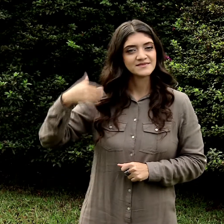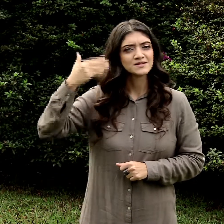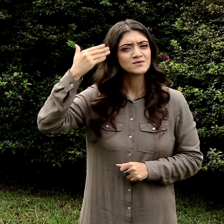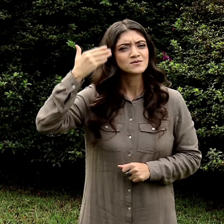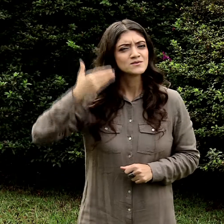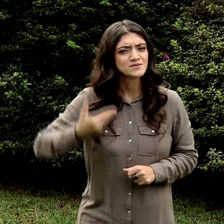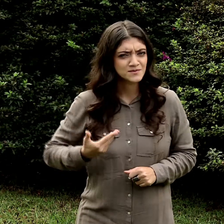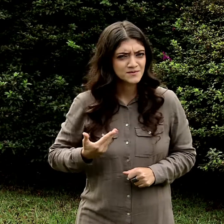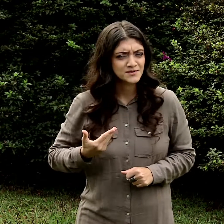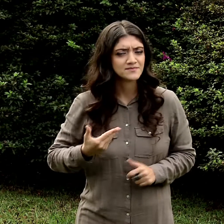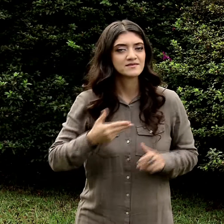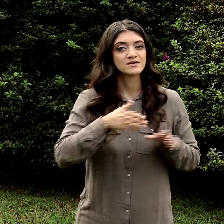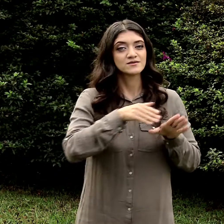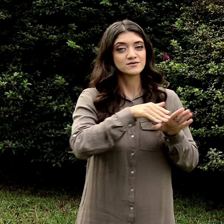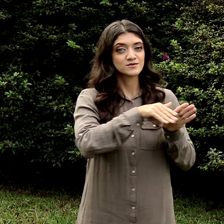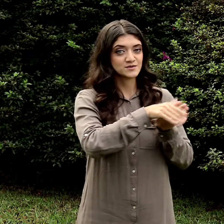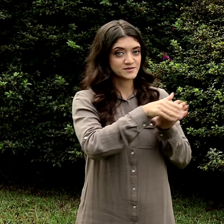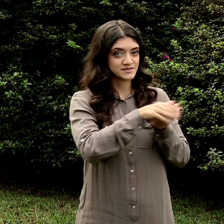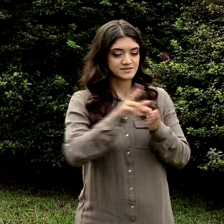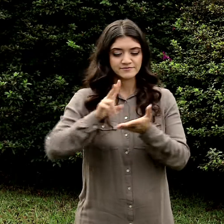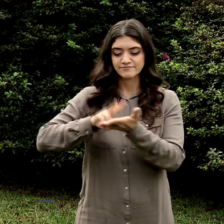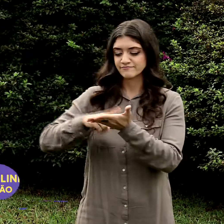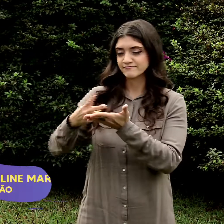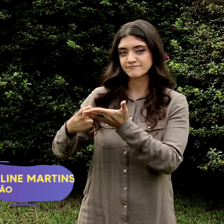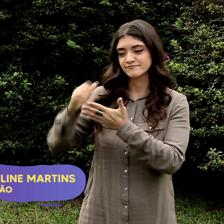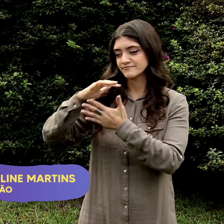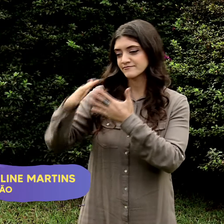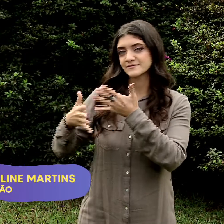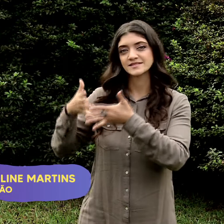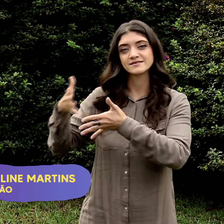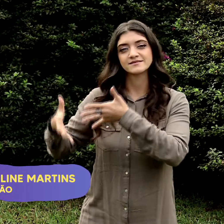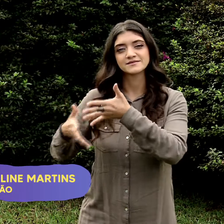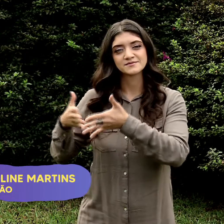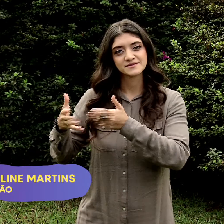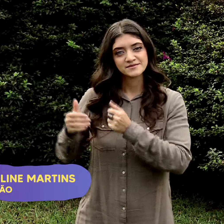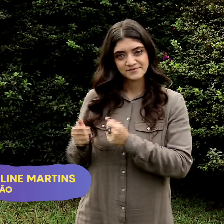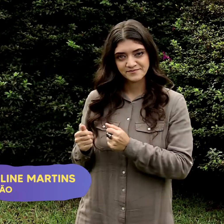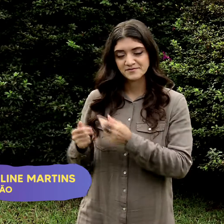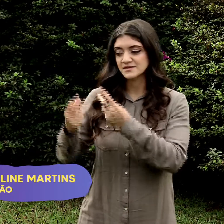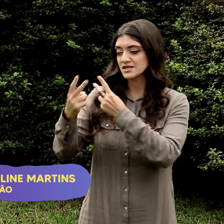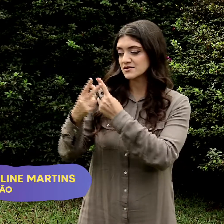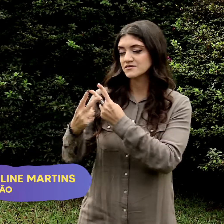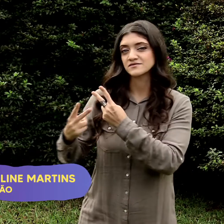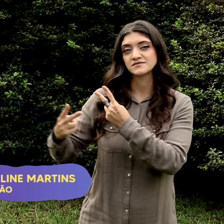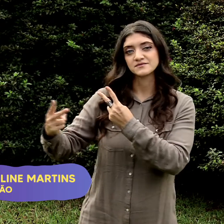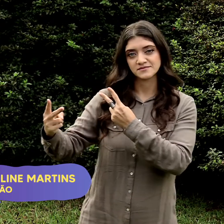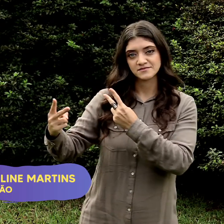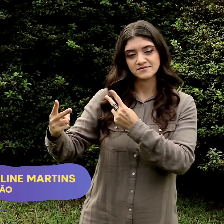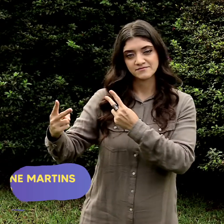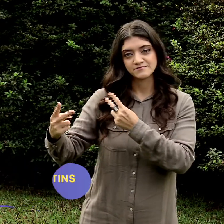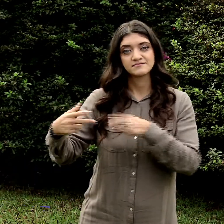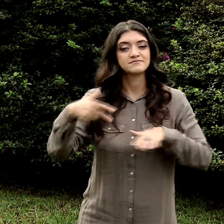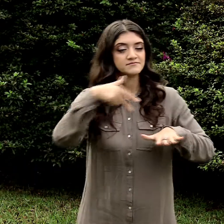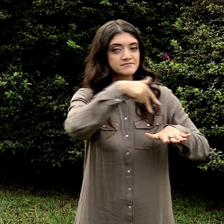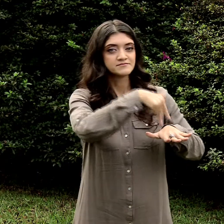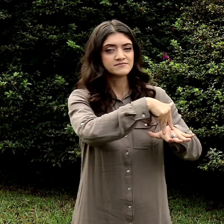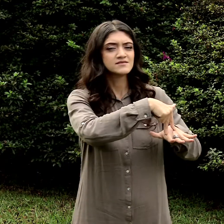Sou consultora e tradutora de libras na Univesp. E também do Flix,